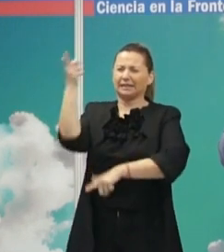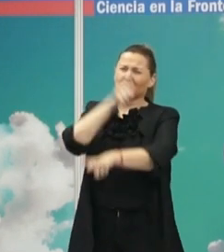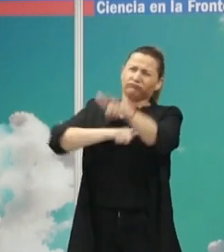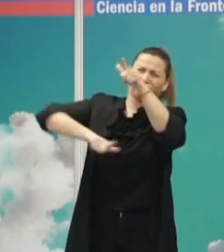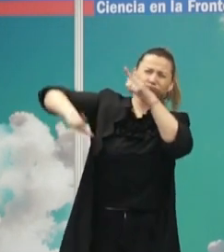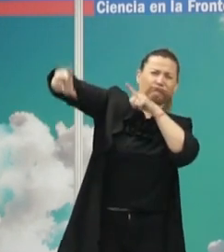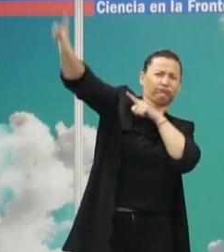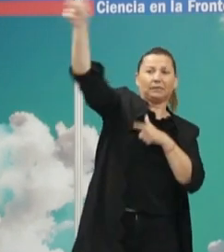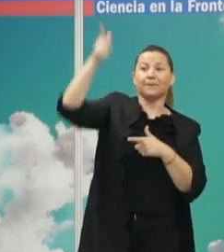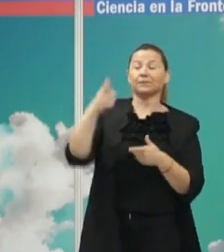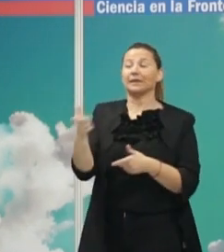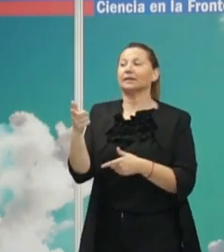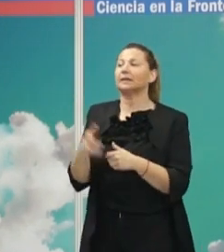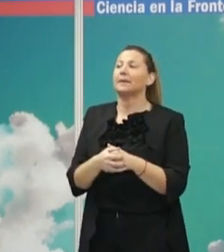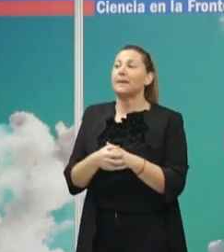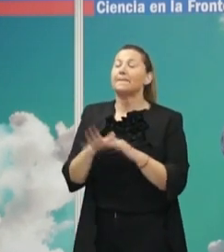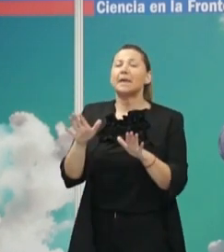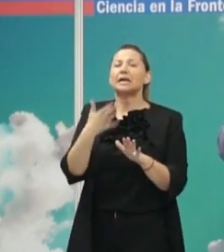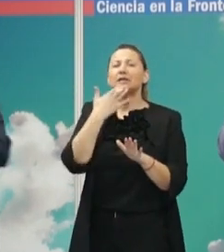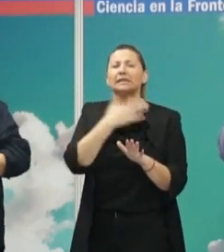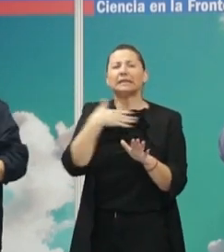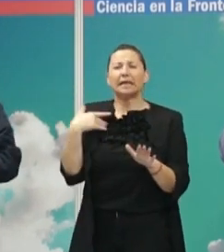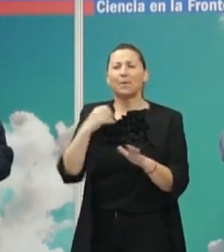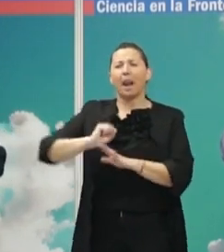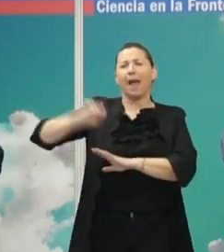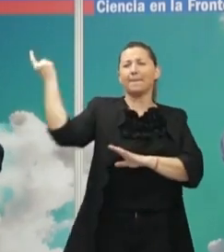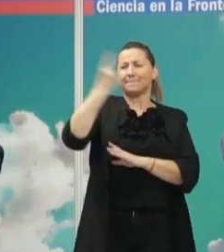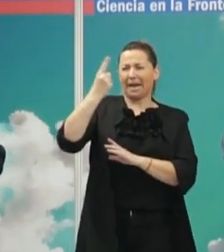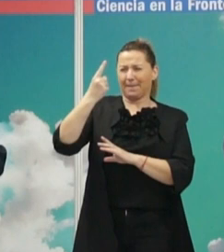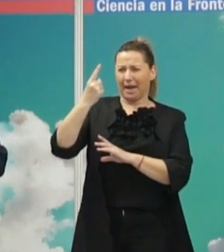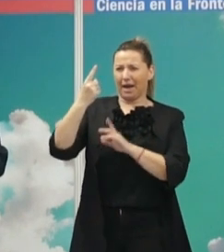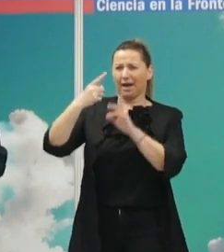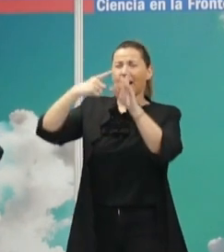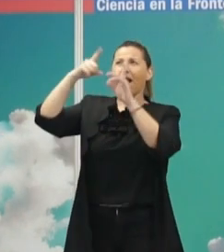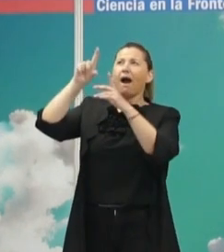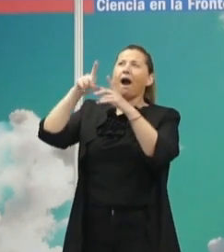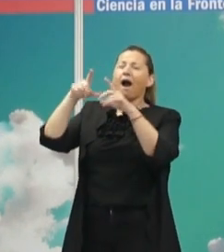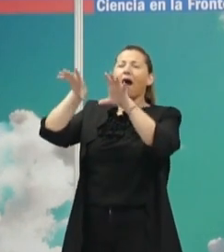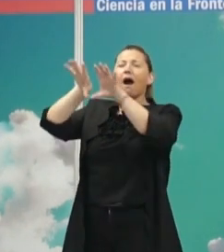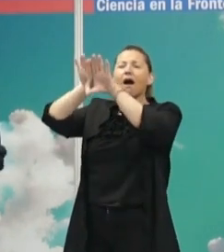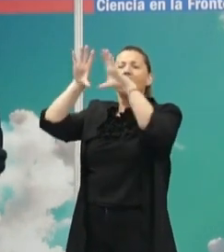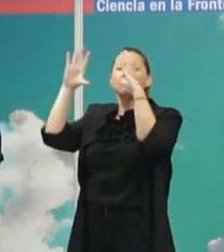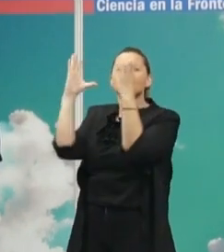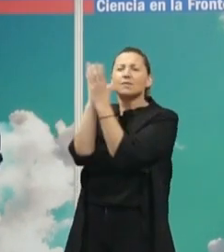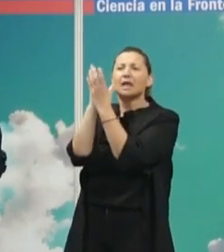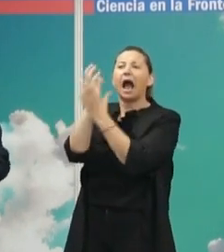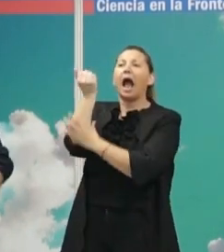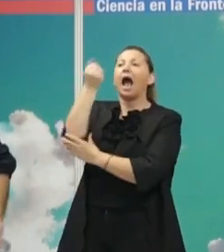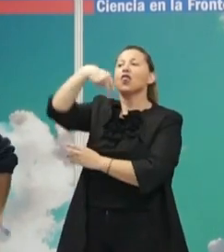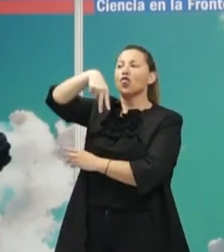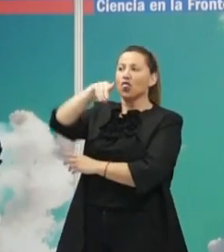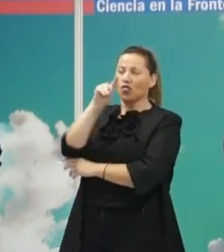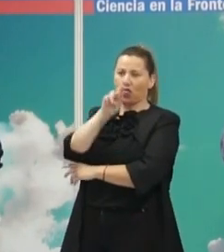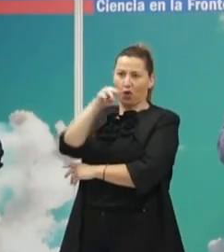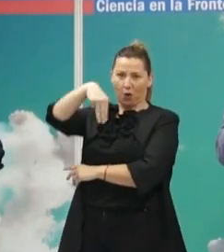años de distancia, que es el origen de la humanidad. Pero si queremos encontrar la primera galaxia de un tamaño similar al nuestro, aquí está la galaxia de Andrómeda, que está a